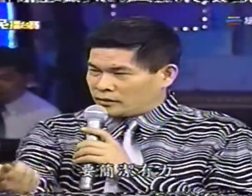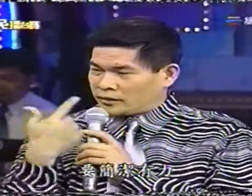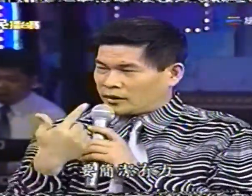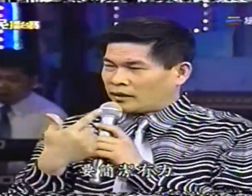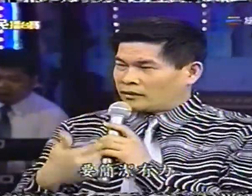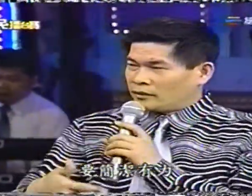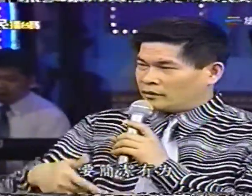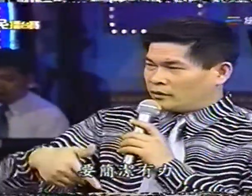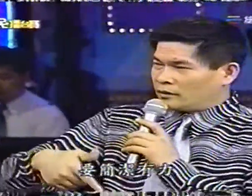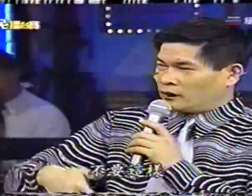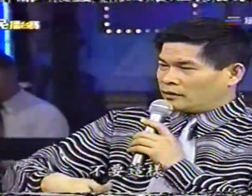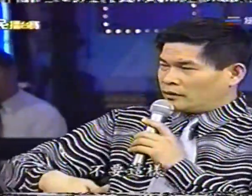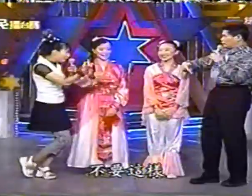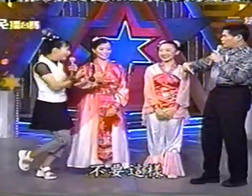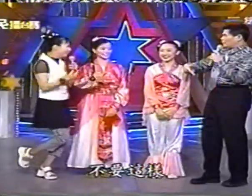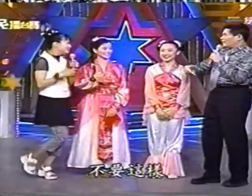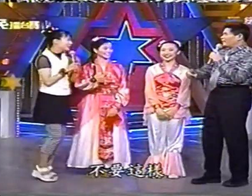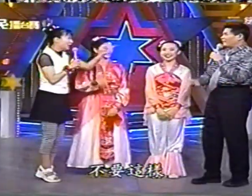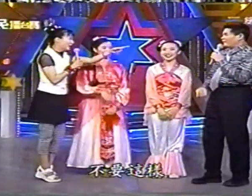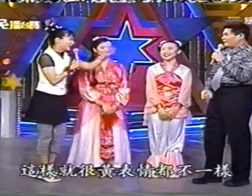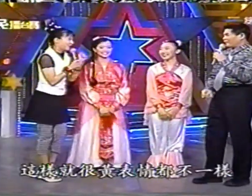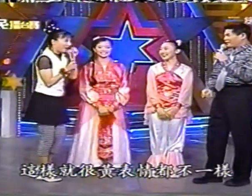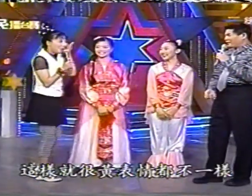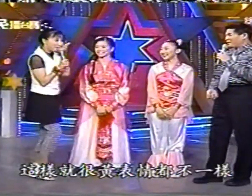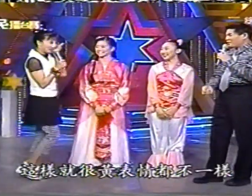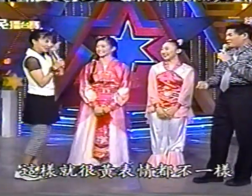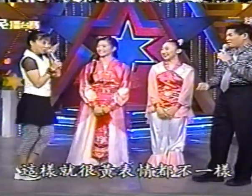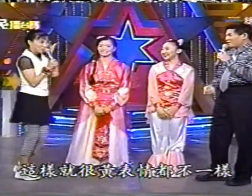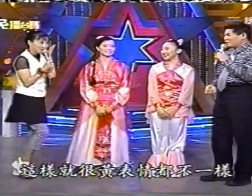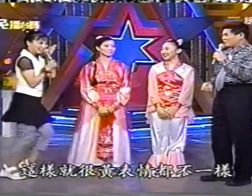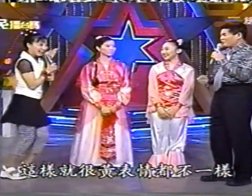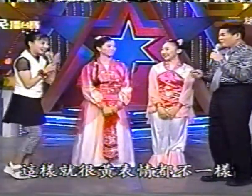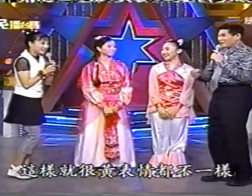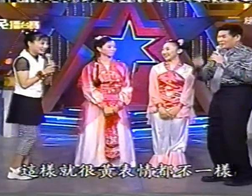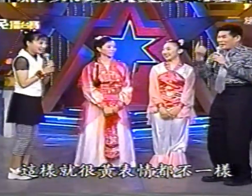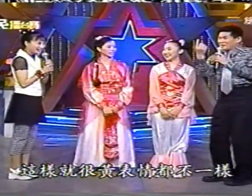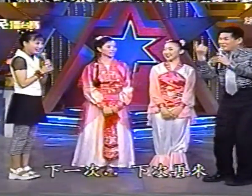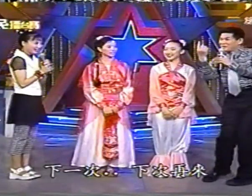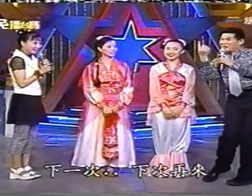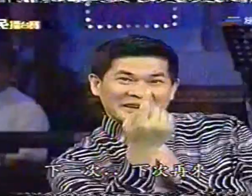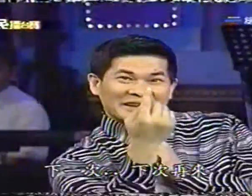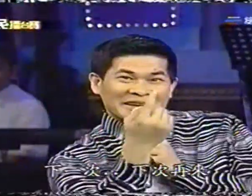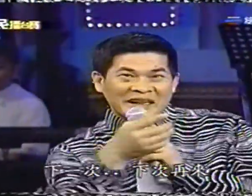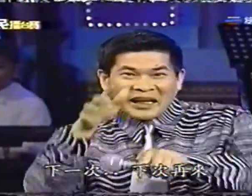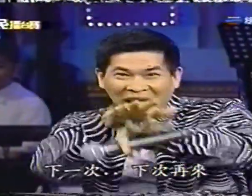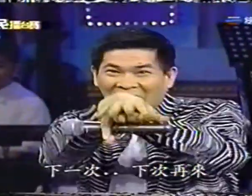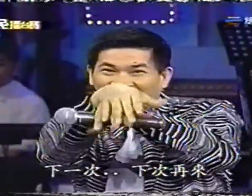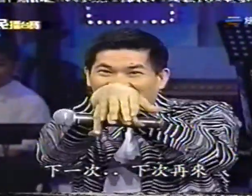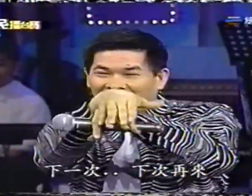潔有力不要這樣這樣就很活 表情都不一樣下一次吧 下次再來